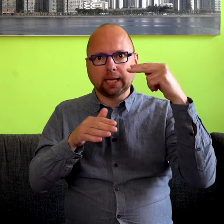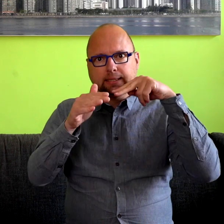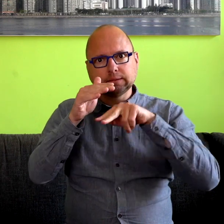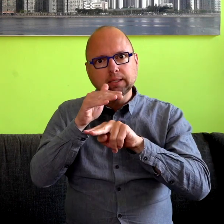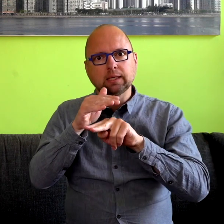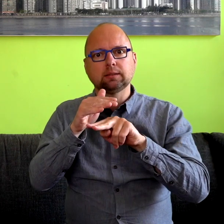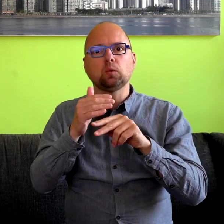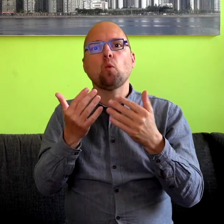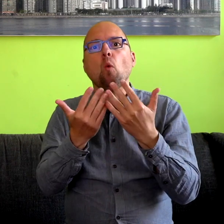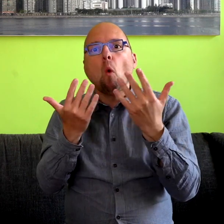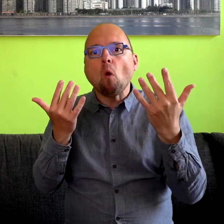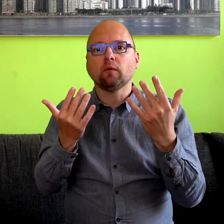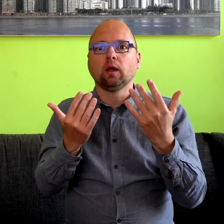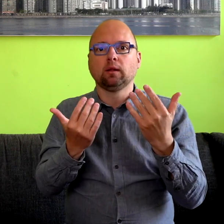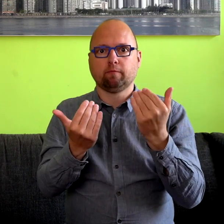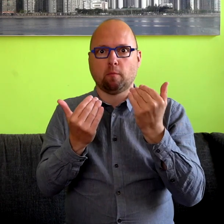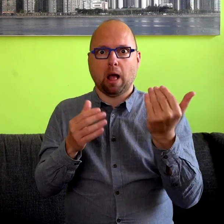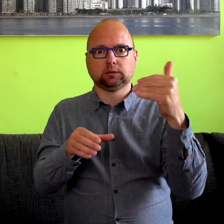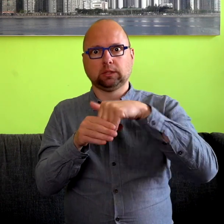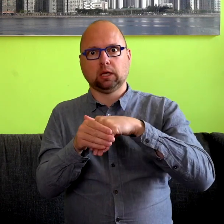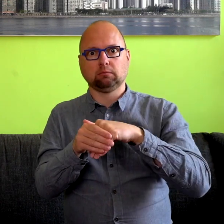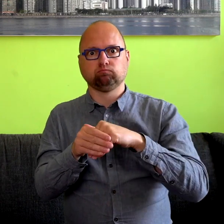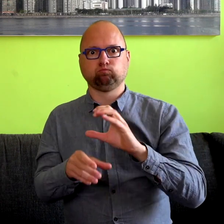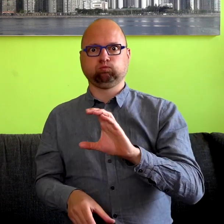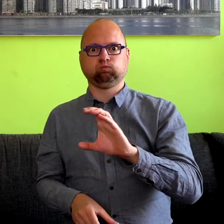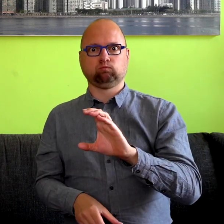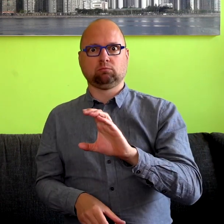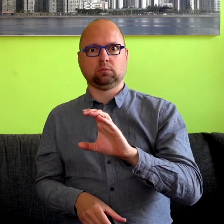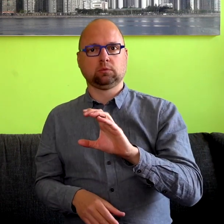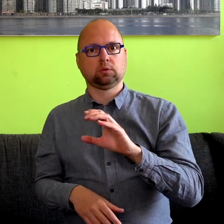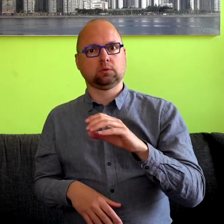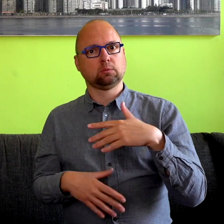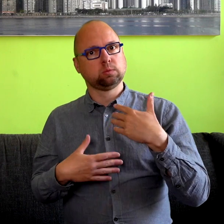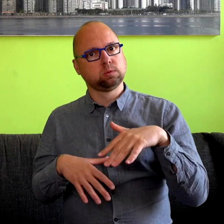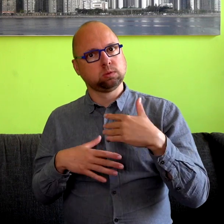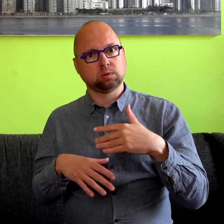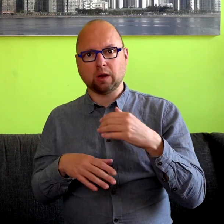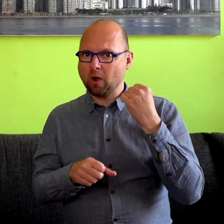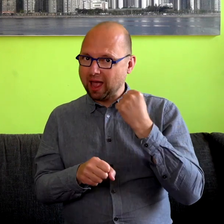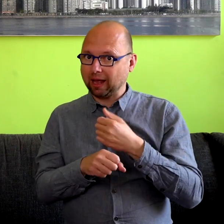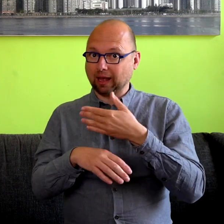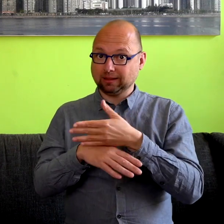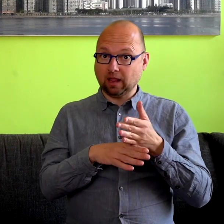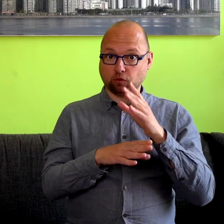zit. En hoezeer dat ook echt deel van de gesproken taal is, in de zin dat die gesticulaties niet